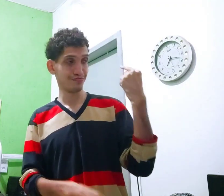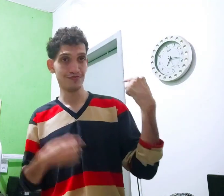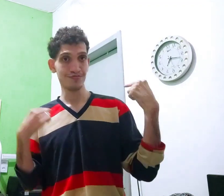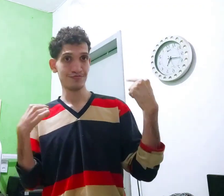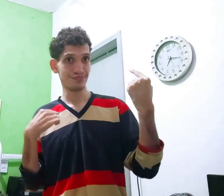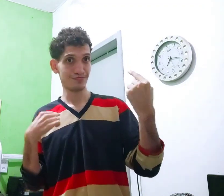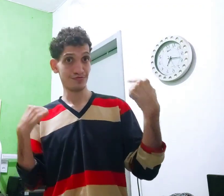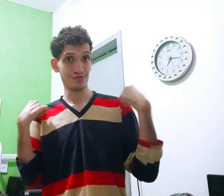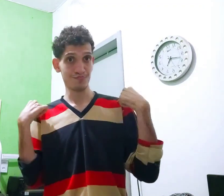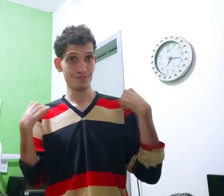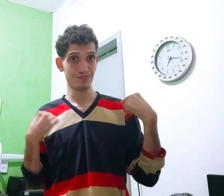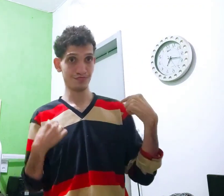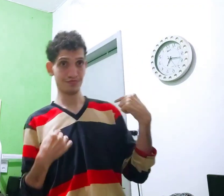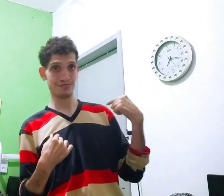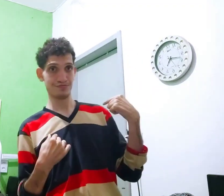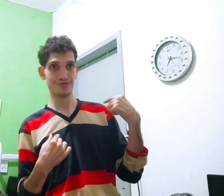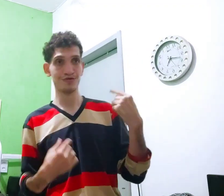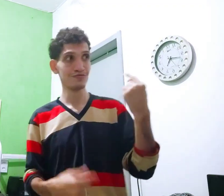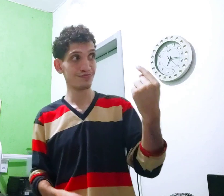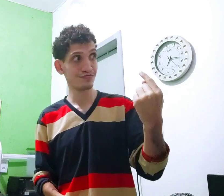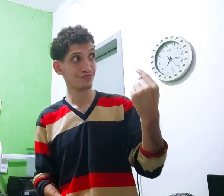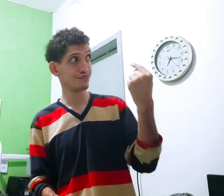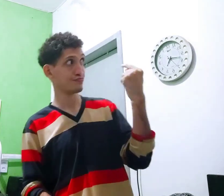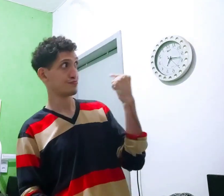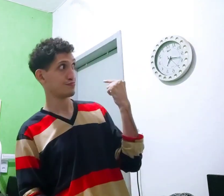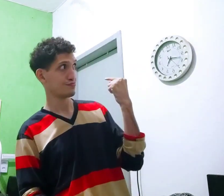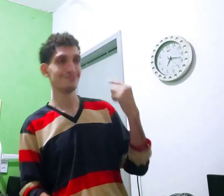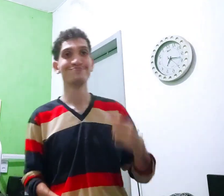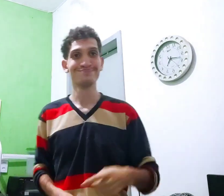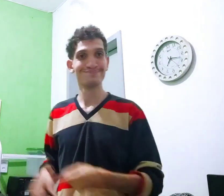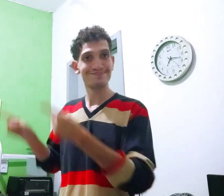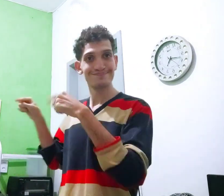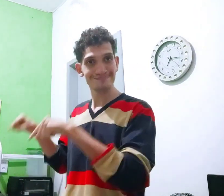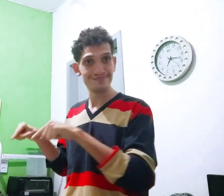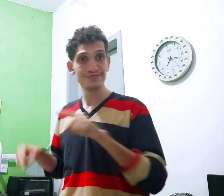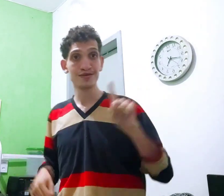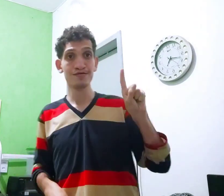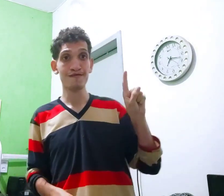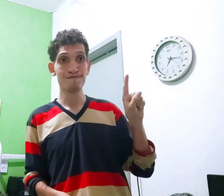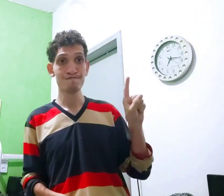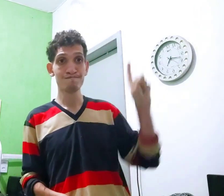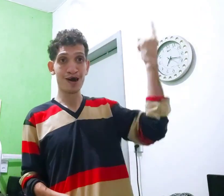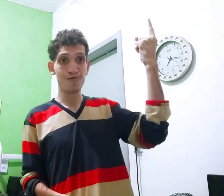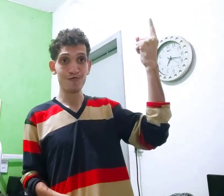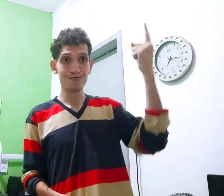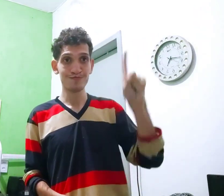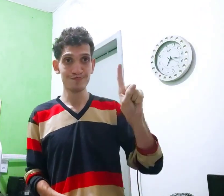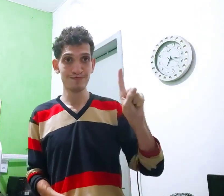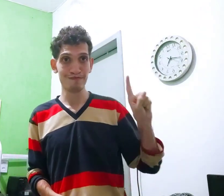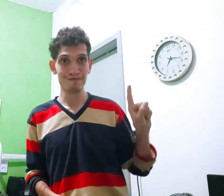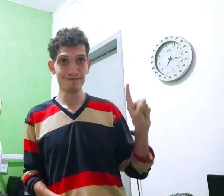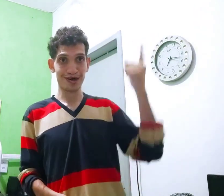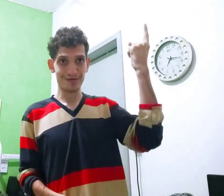movimenta para trás e o ombro também se movimenta para trás. A outra mão faz assim e assim.